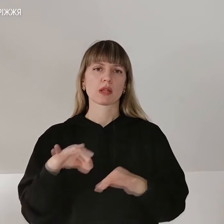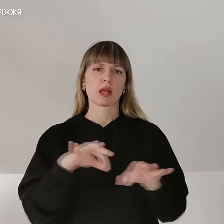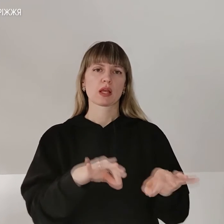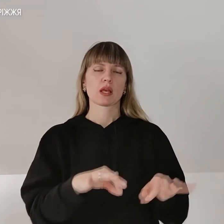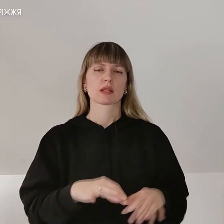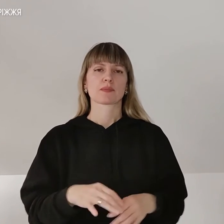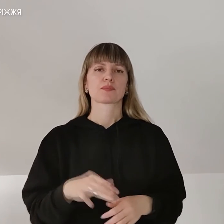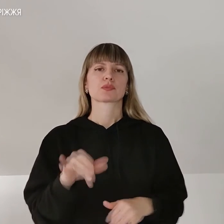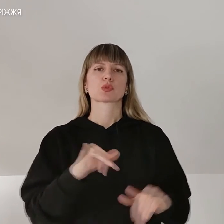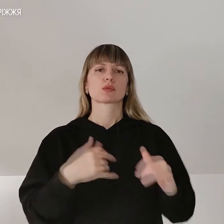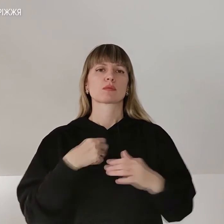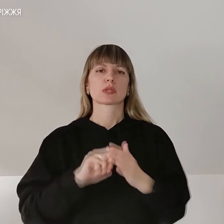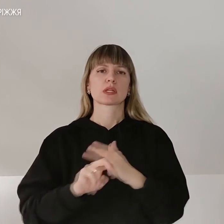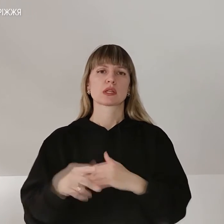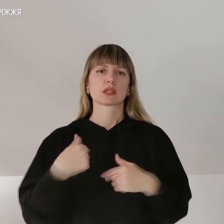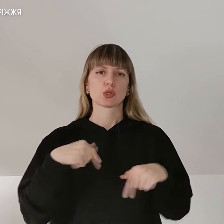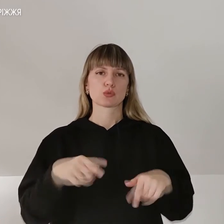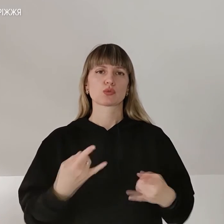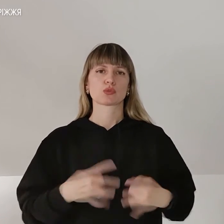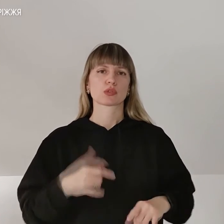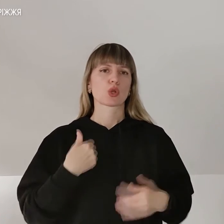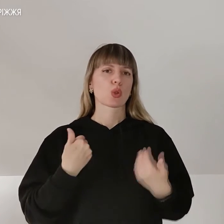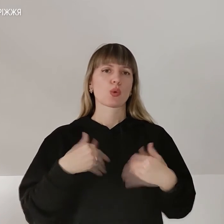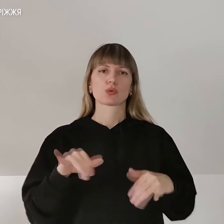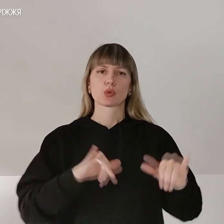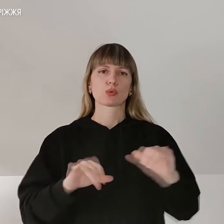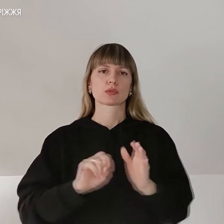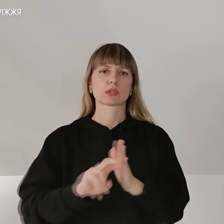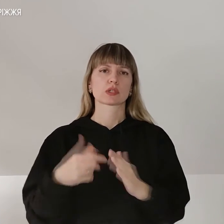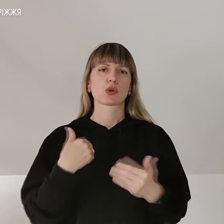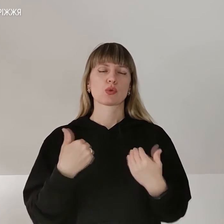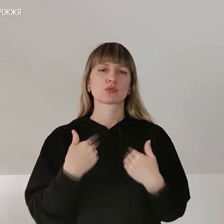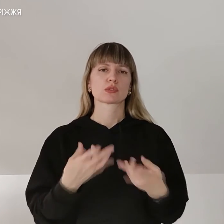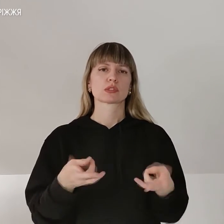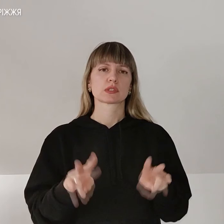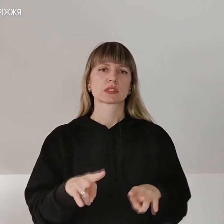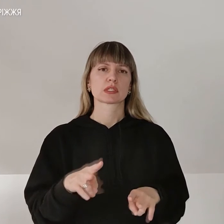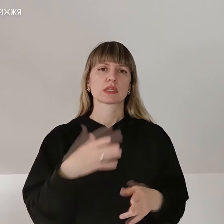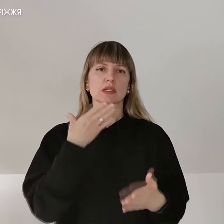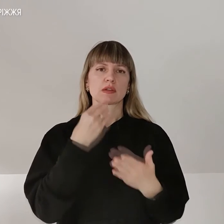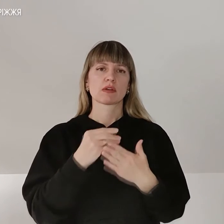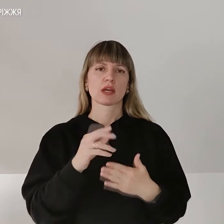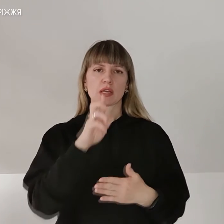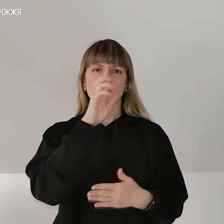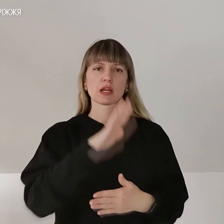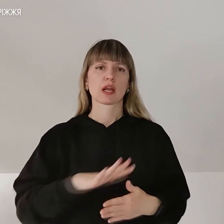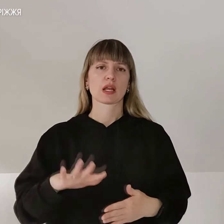А откуди ми не тікати? Я тут народилася. Я не хочу нікуди тікати, не хочу втратись зістатися з Феліпорини, зіюди вівки.